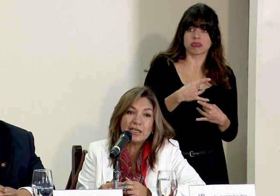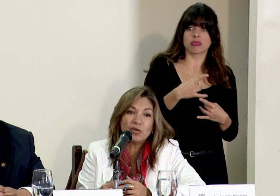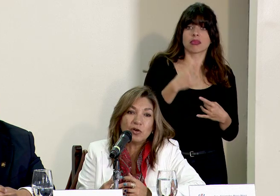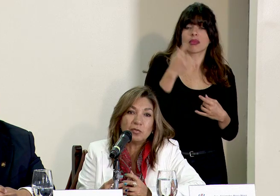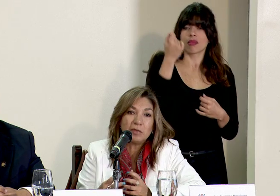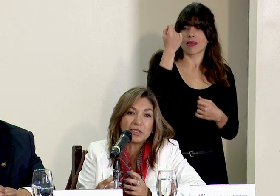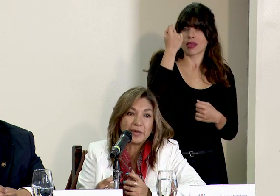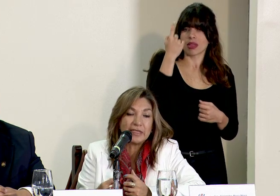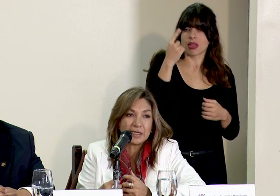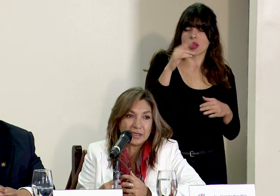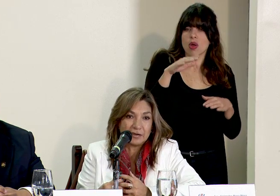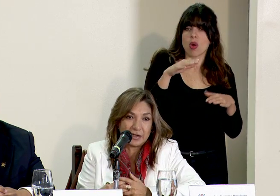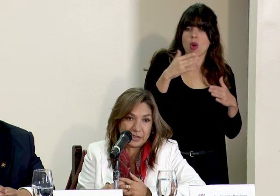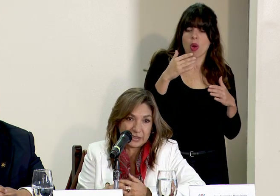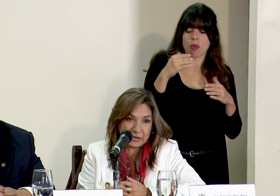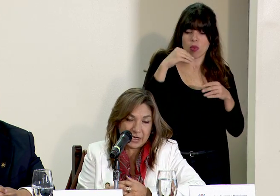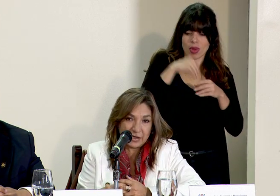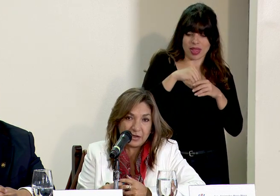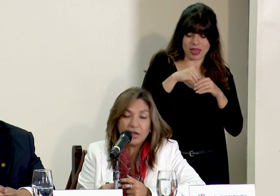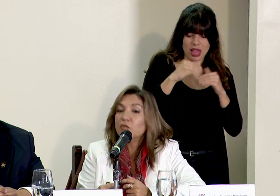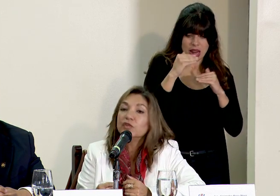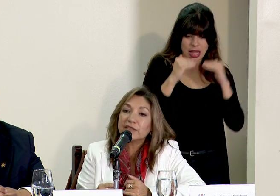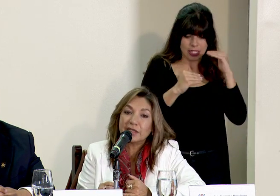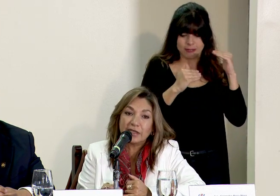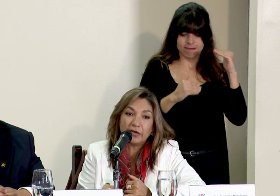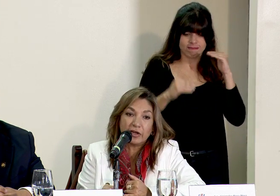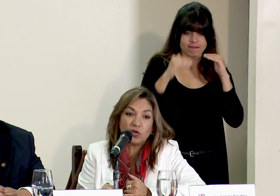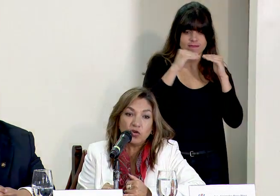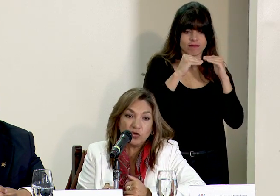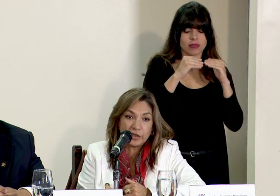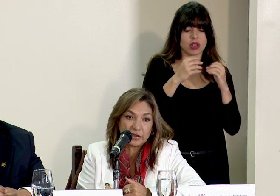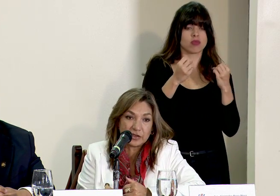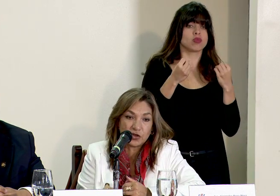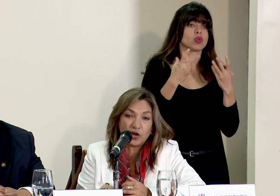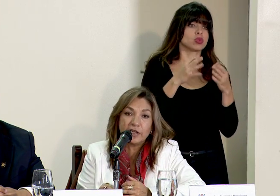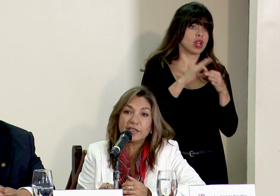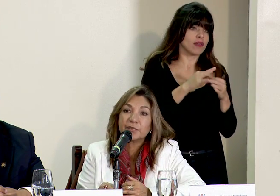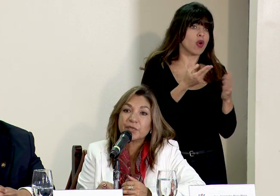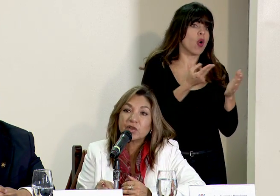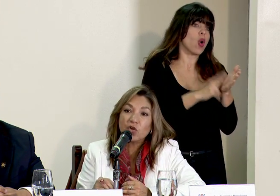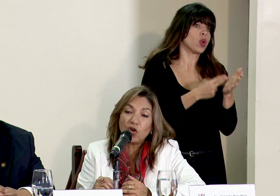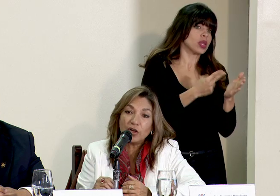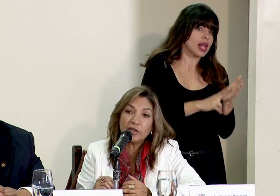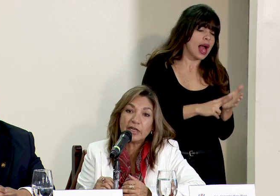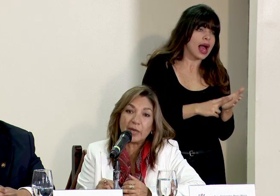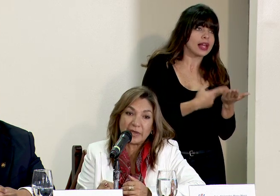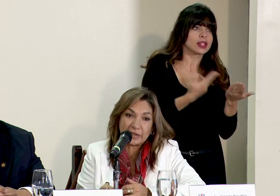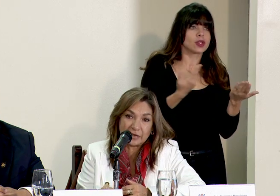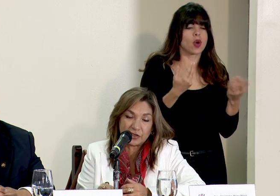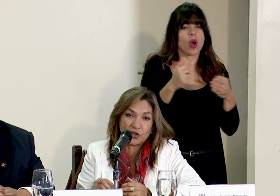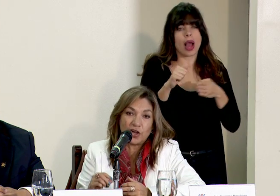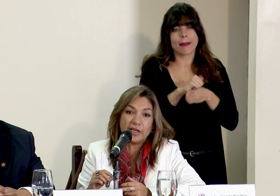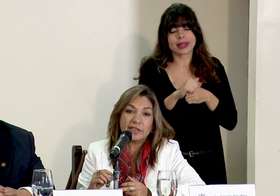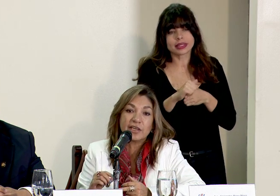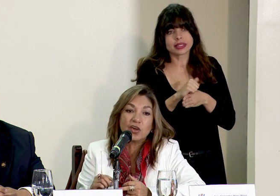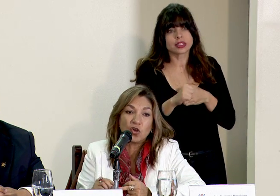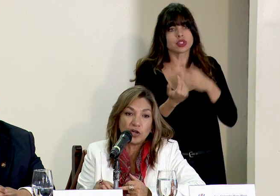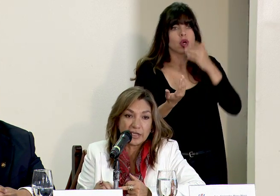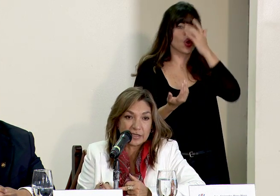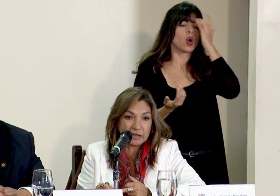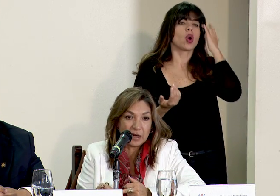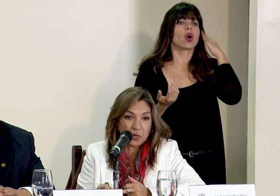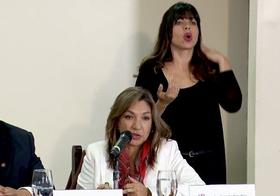las brechas internas que tienen muchas tienen que ver con contrataciones con capacitaciones